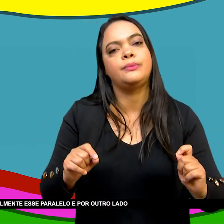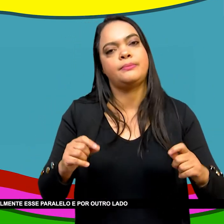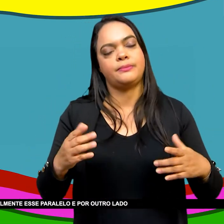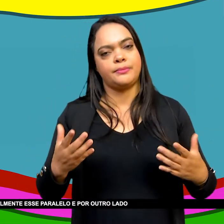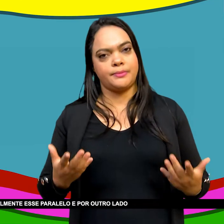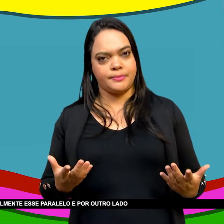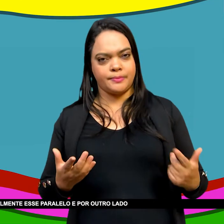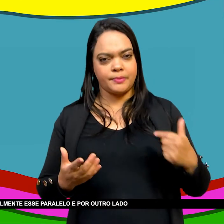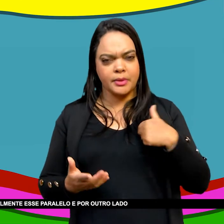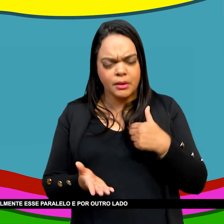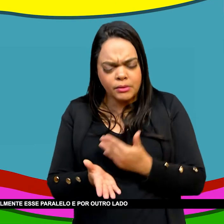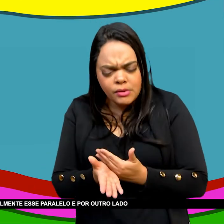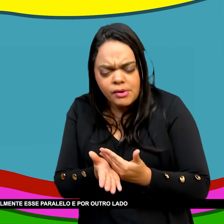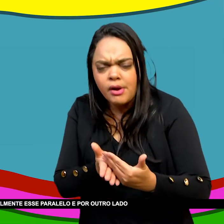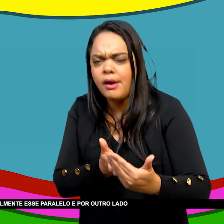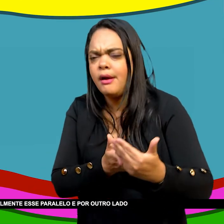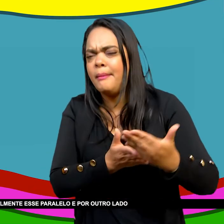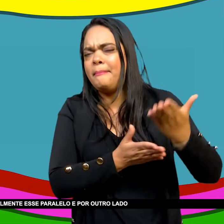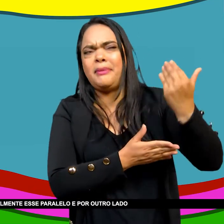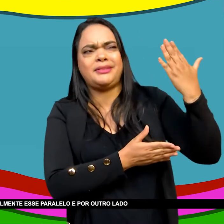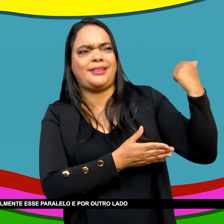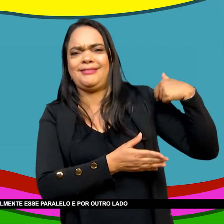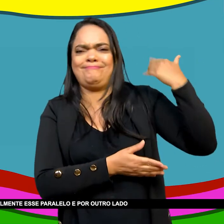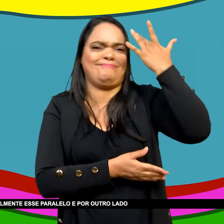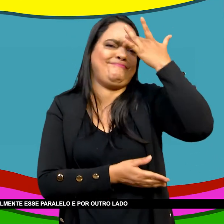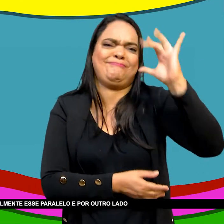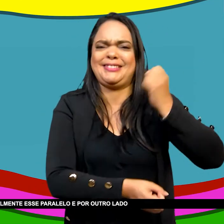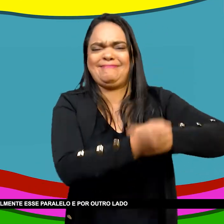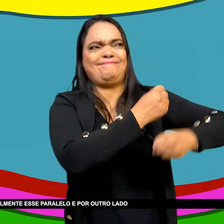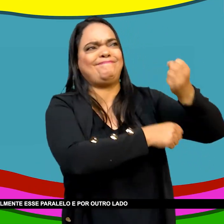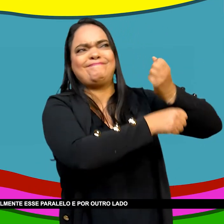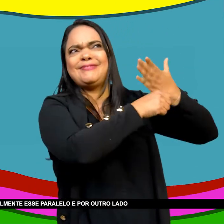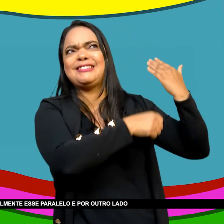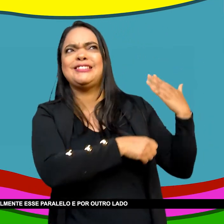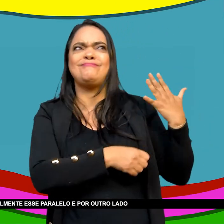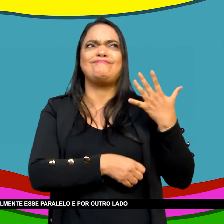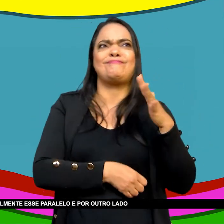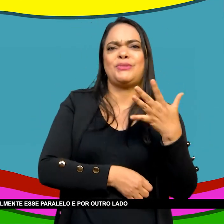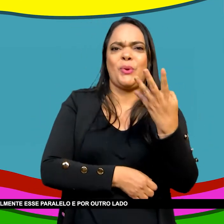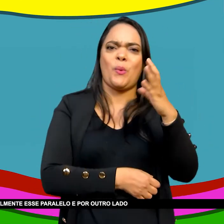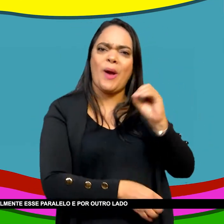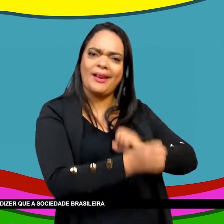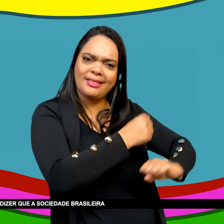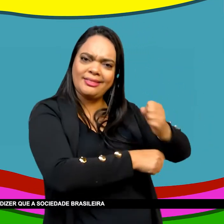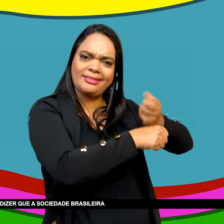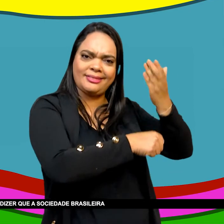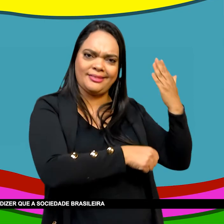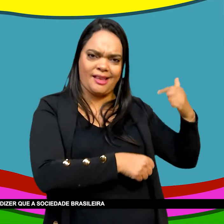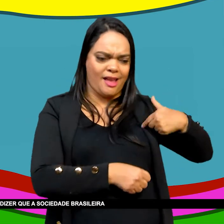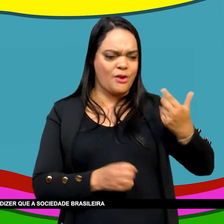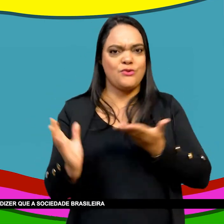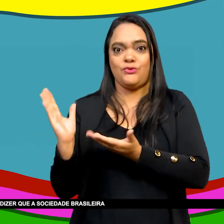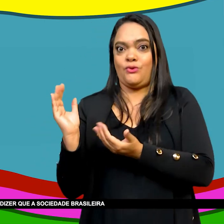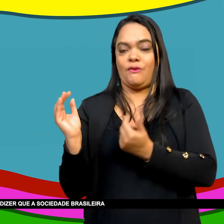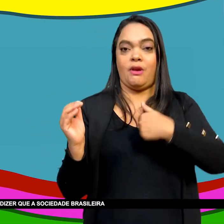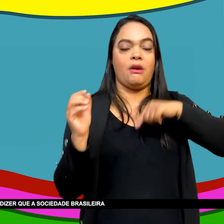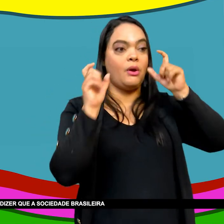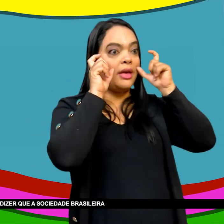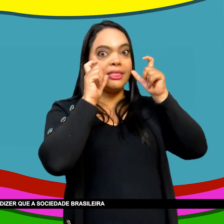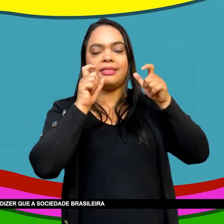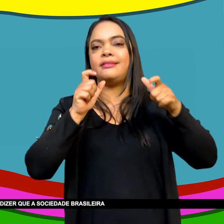Então me instigava muito inicialmente Esse paralelo E por outro lado A gente vê O que são